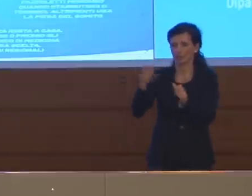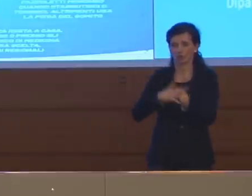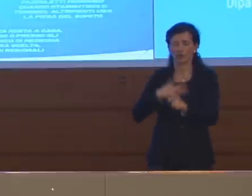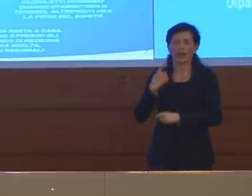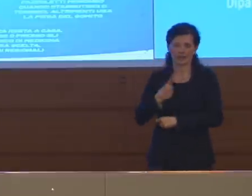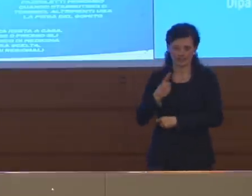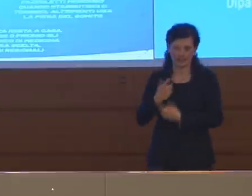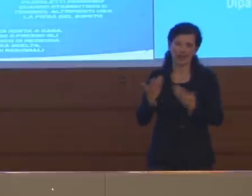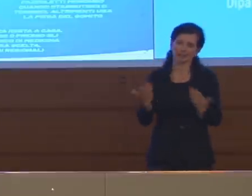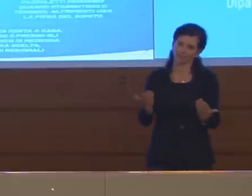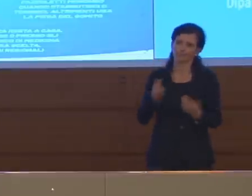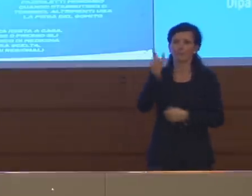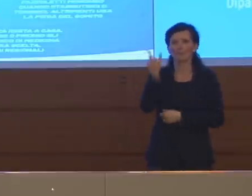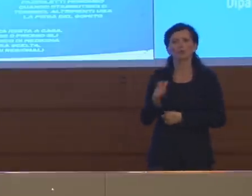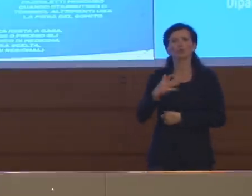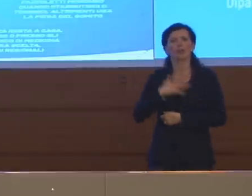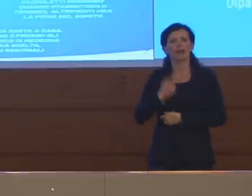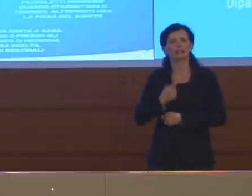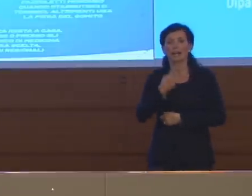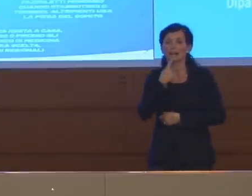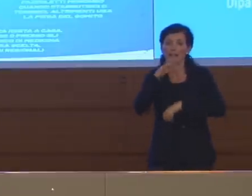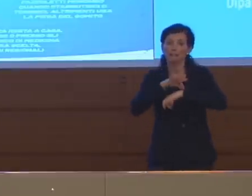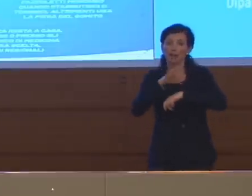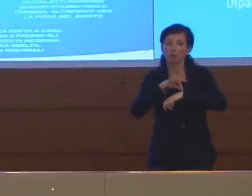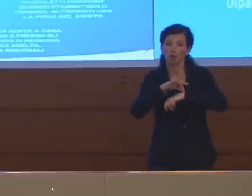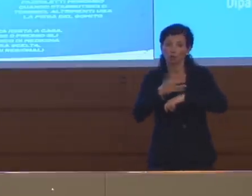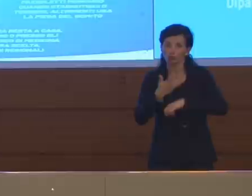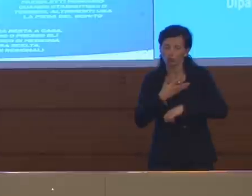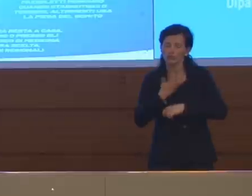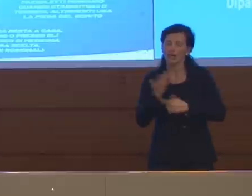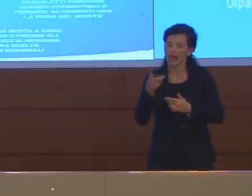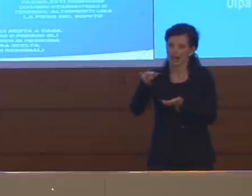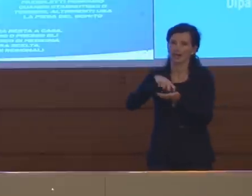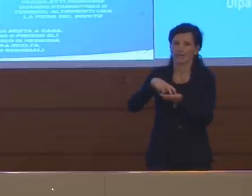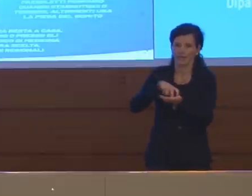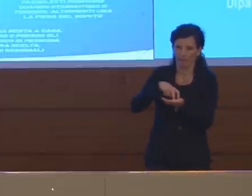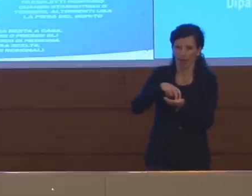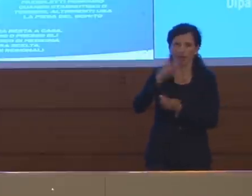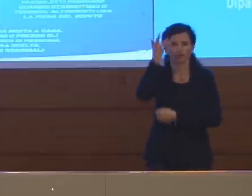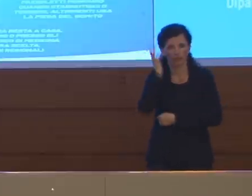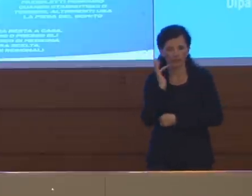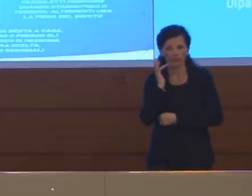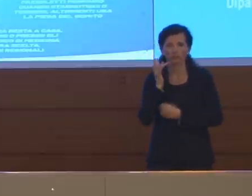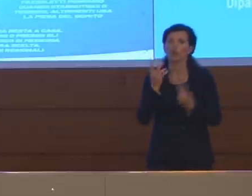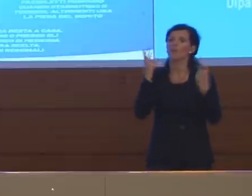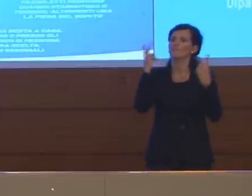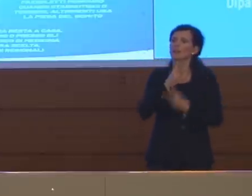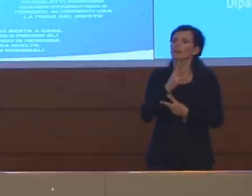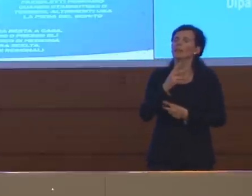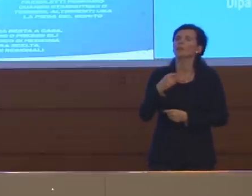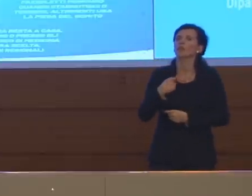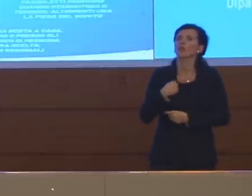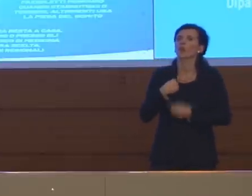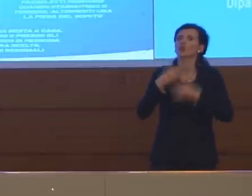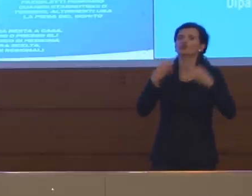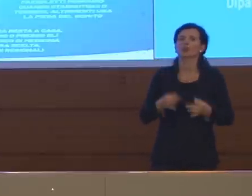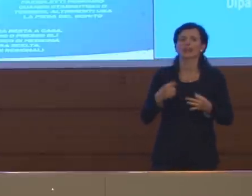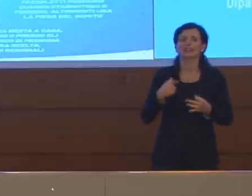polipatologiche sono quelle più fragili, quindi in realtà bisogna stare molto cauti nel momento in cui non si ha certezza di essere